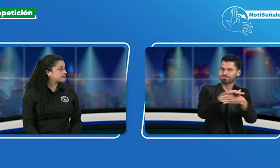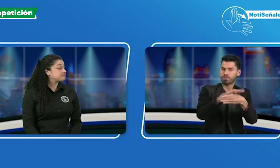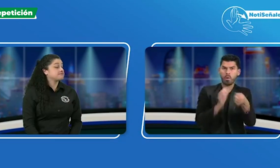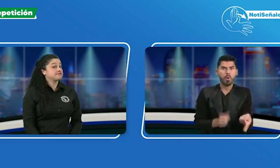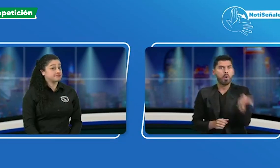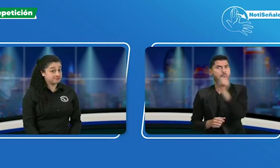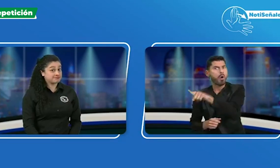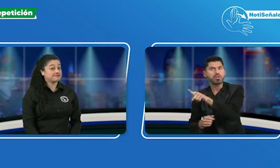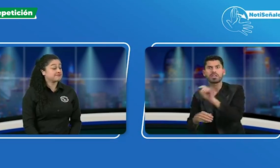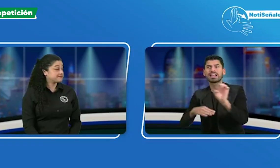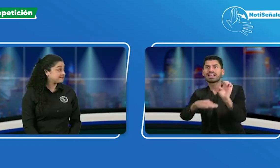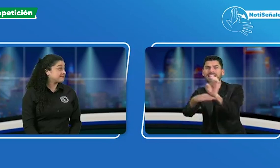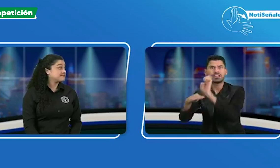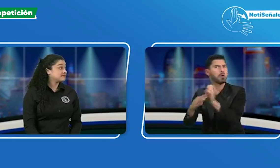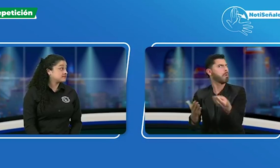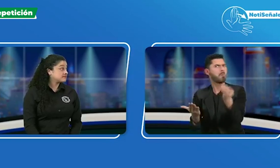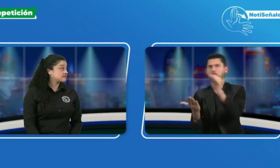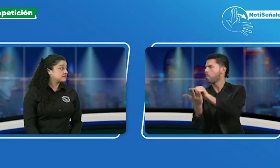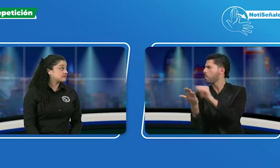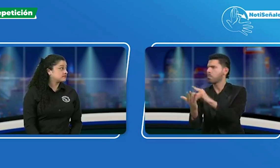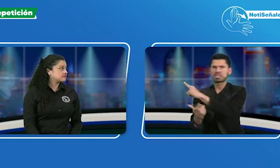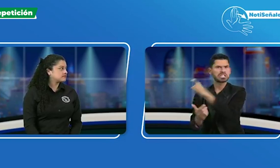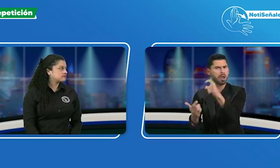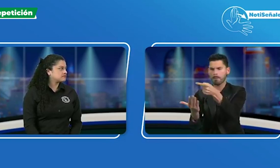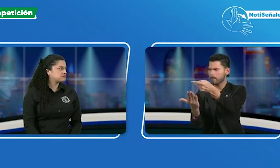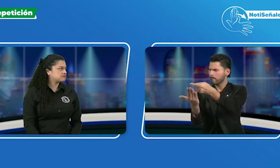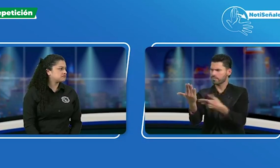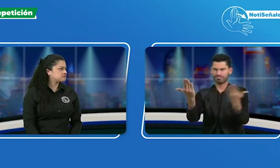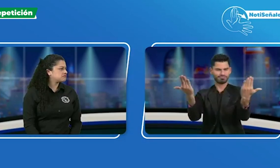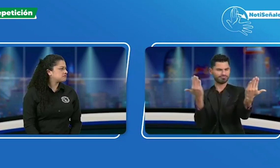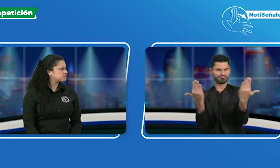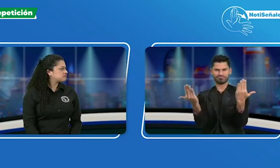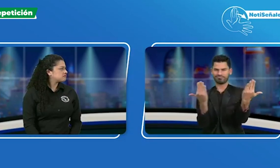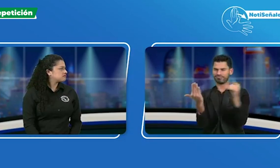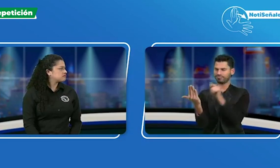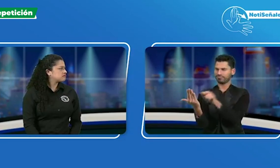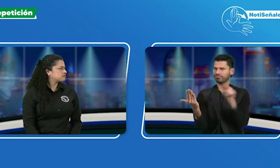accesibles y asimismo 100 entidades que no lo son.